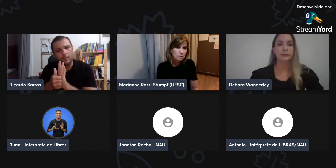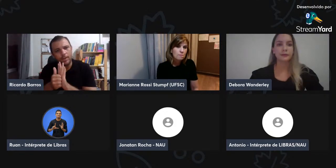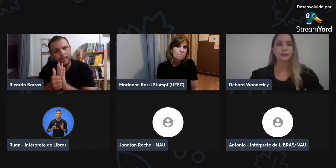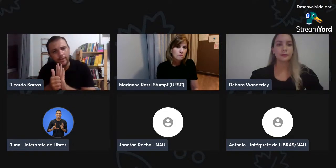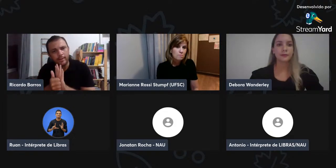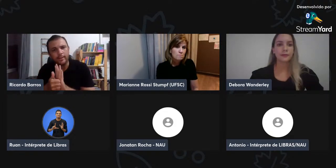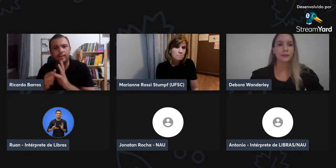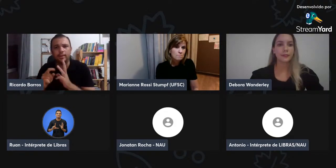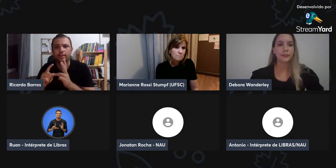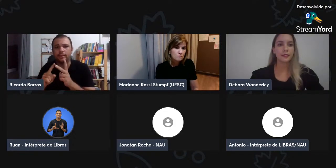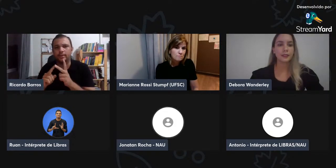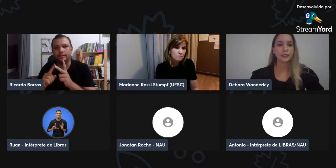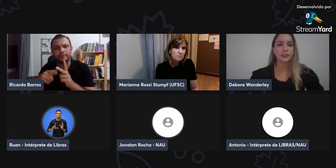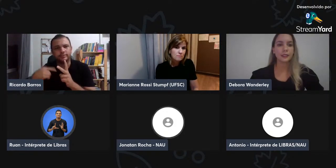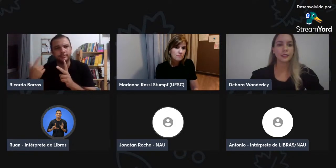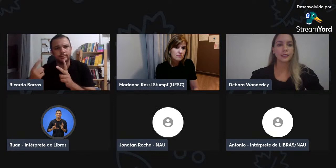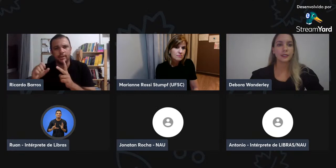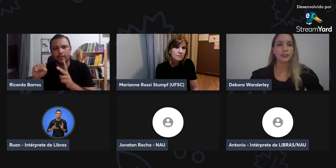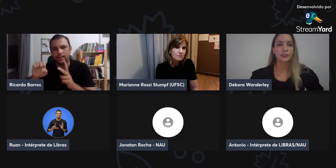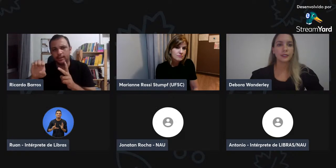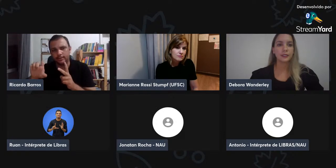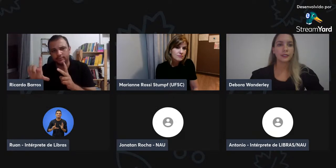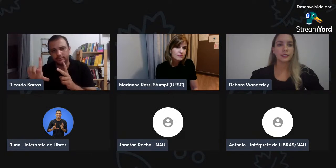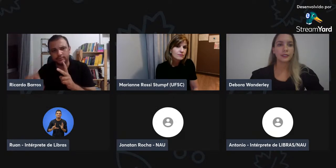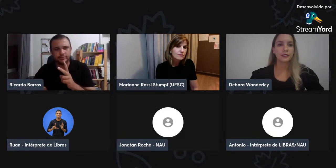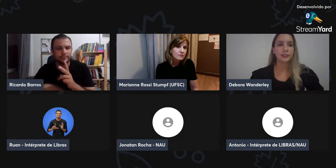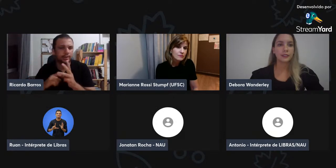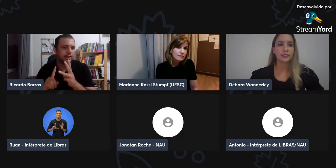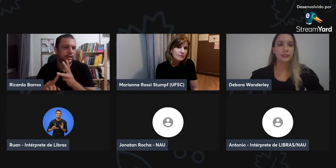sistemas de escrita, o ELIS,